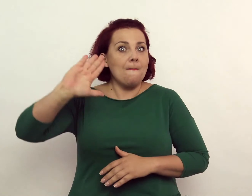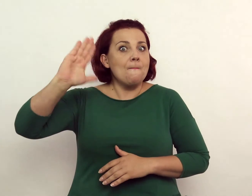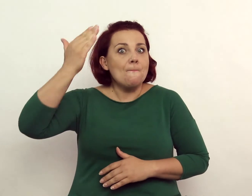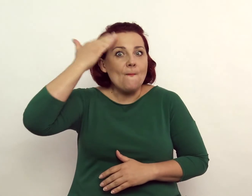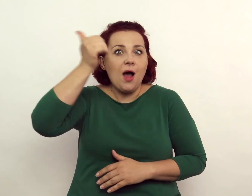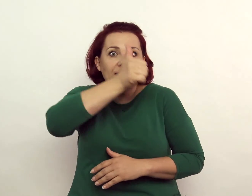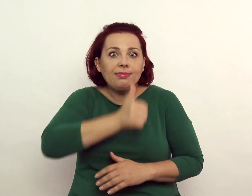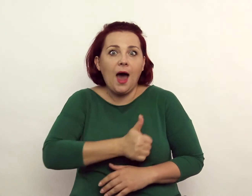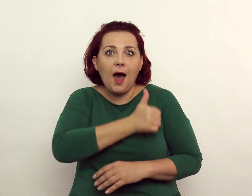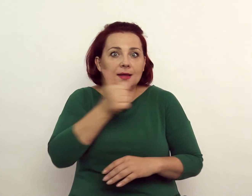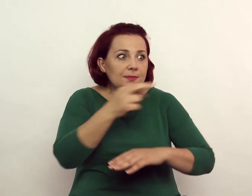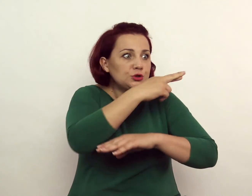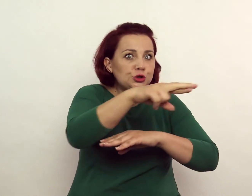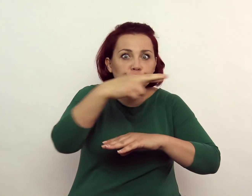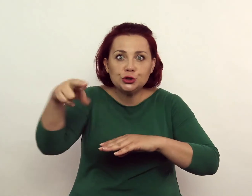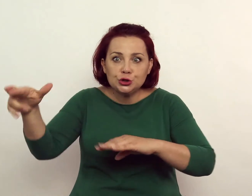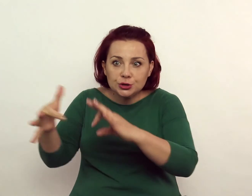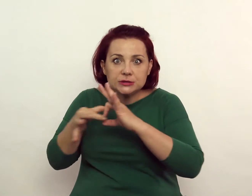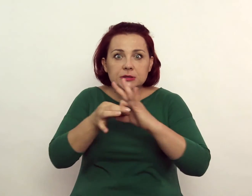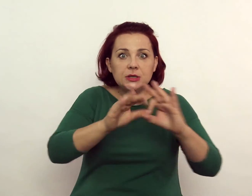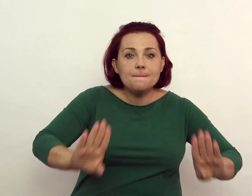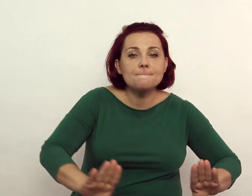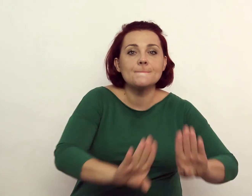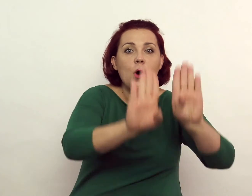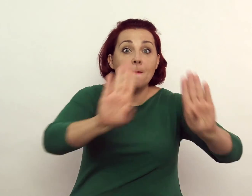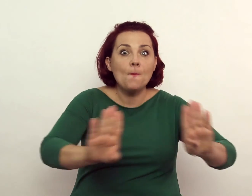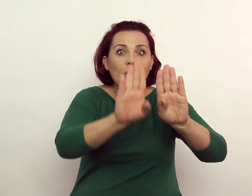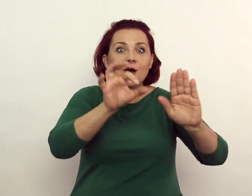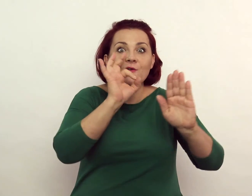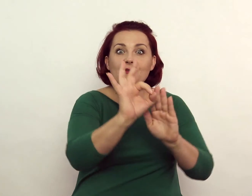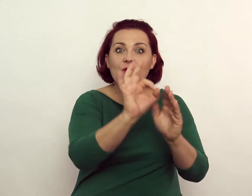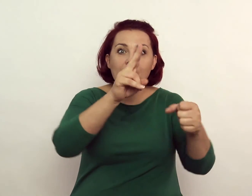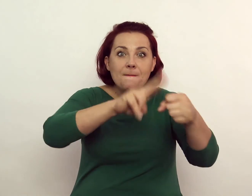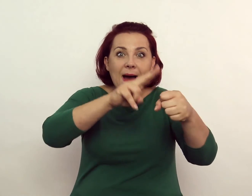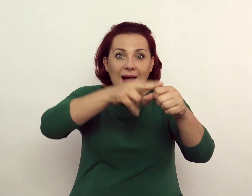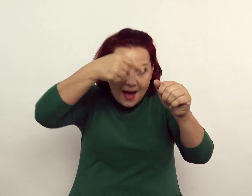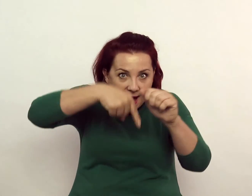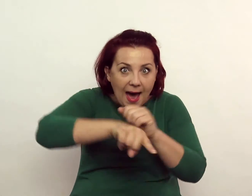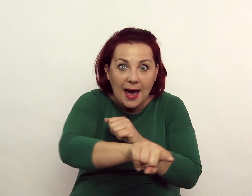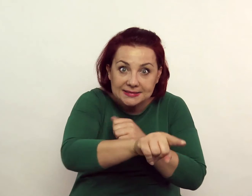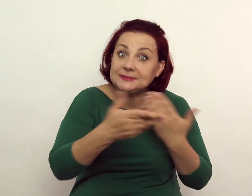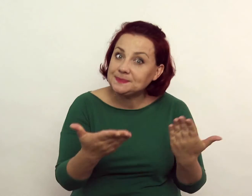tajemnice eksponatów znajdujących się w muzealnych magazynach zbiorów.